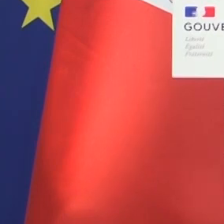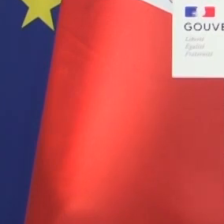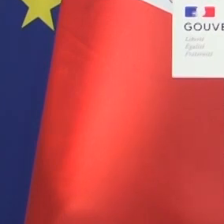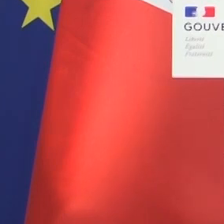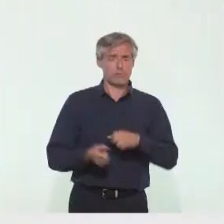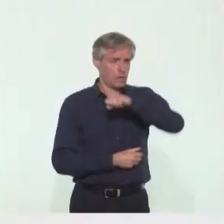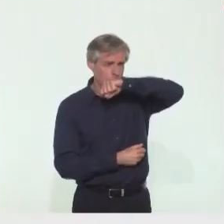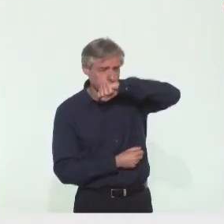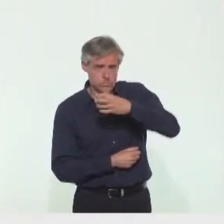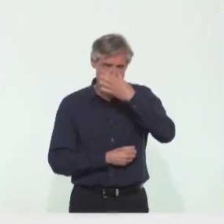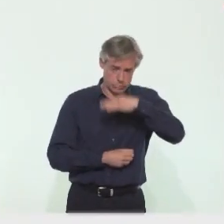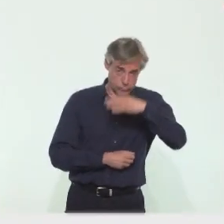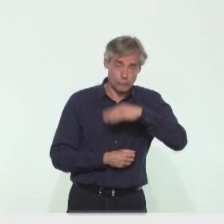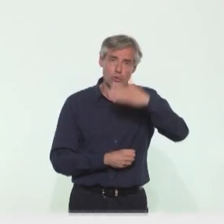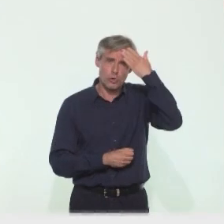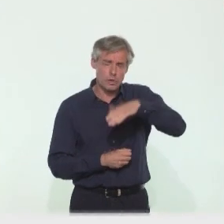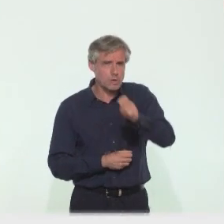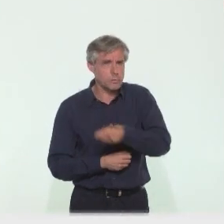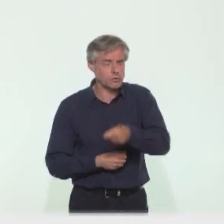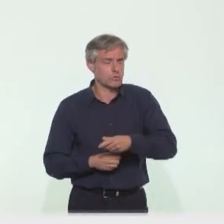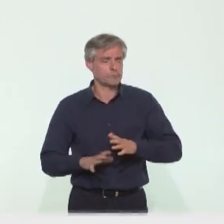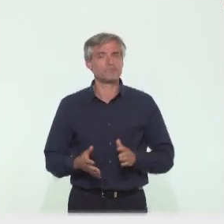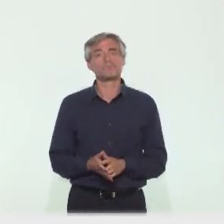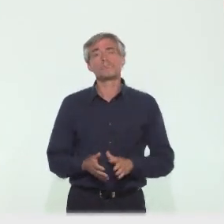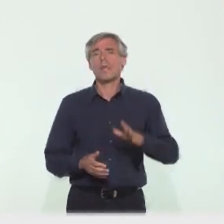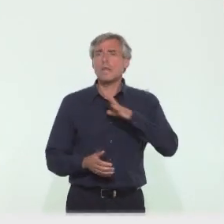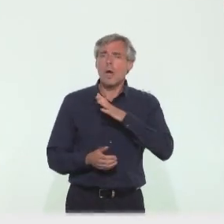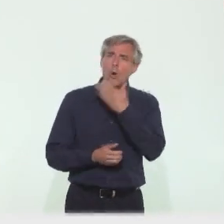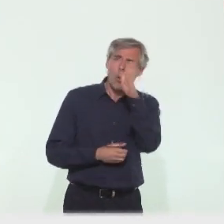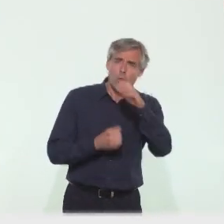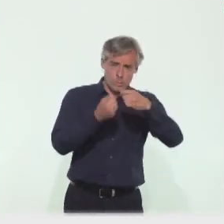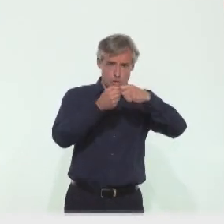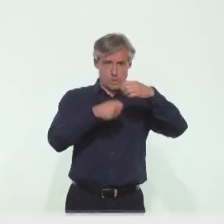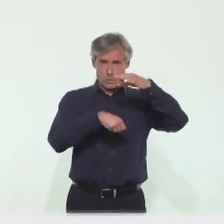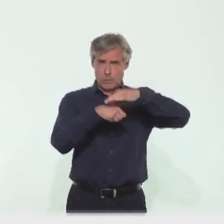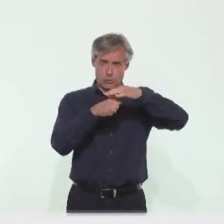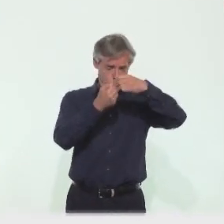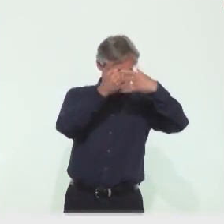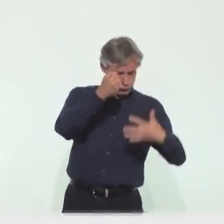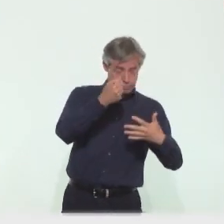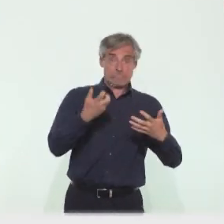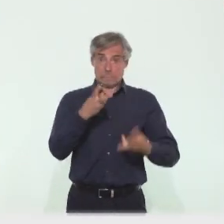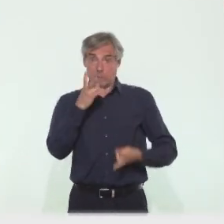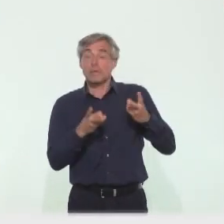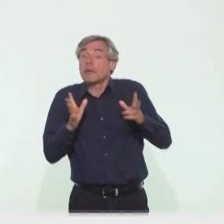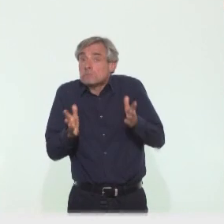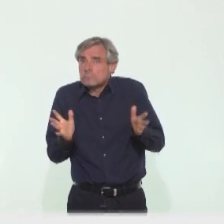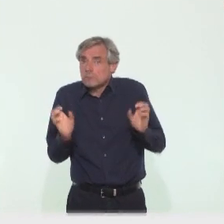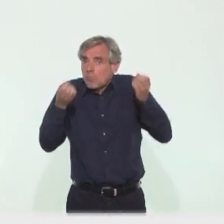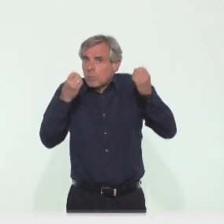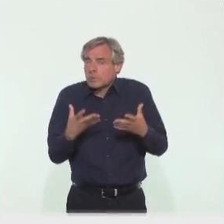la toux, le nez qui coule, vous les connaissez très bien. Mais il y en a d'autres, et je veux également vous alerter sur le fait qu'il est possible,